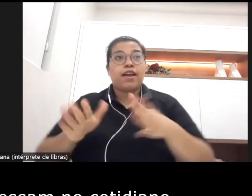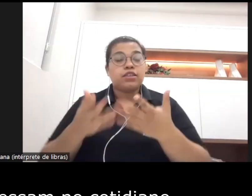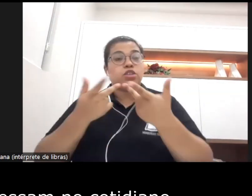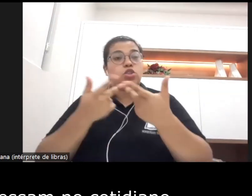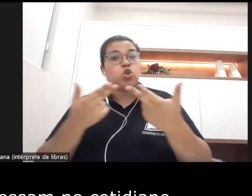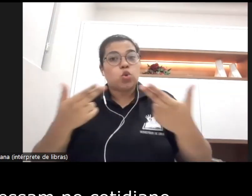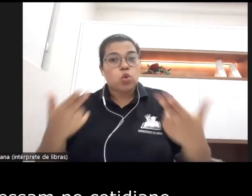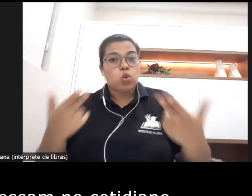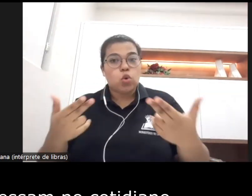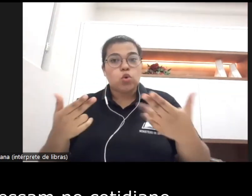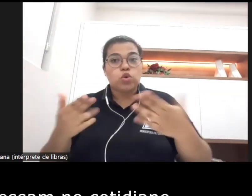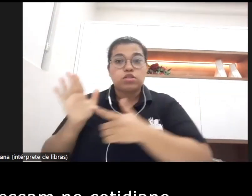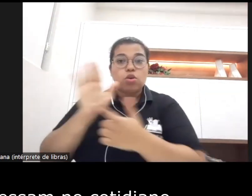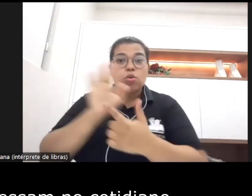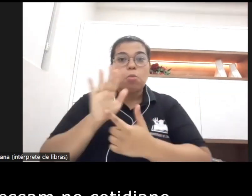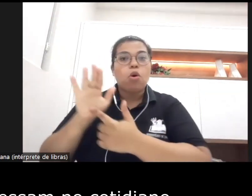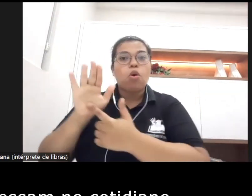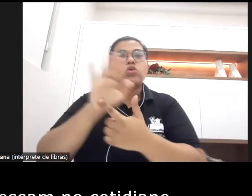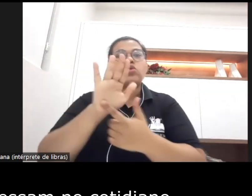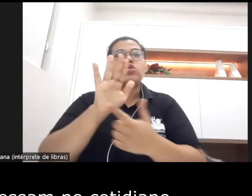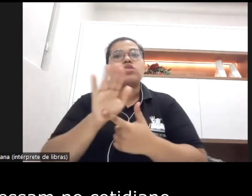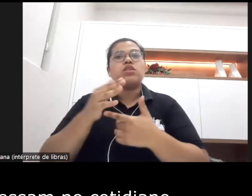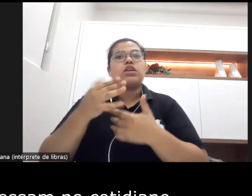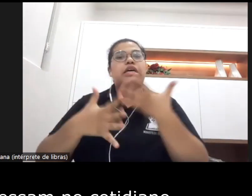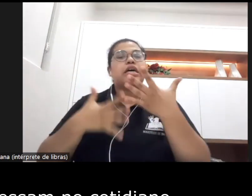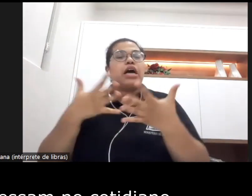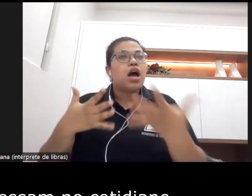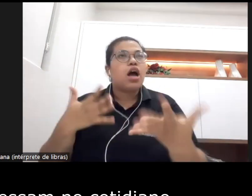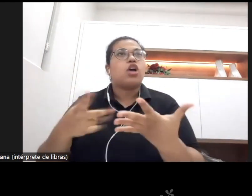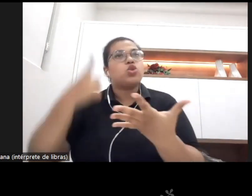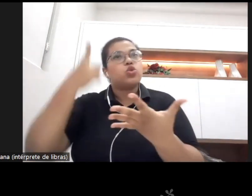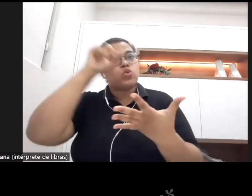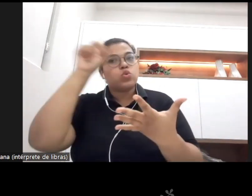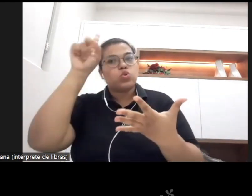a forma como se expressam no cotidiano